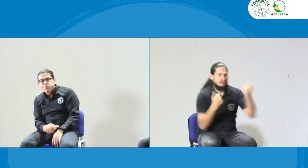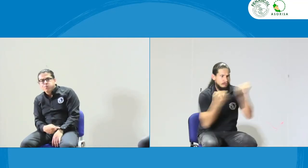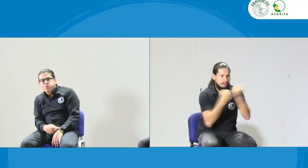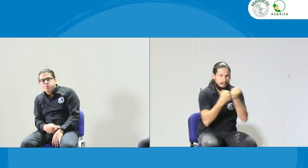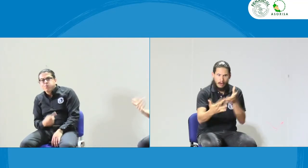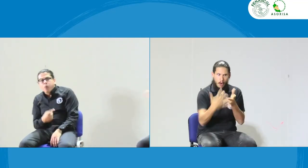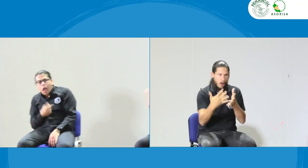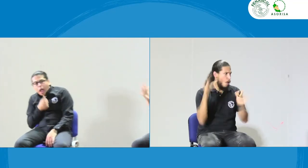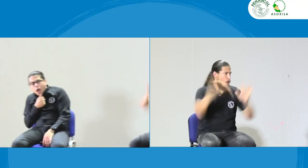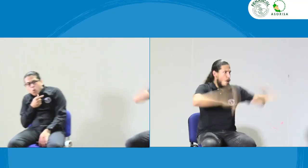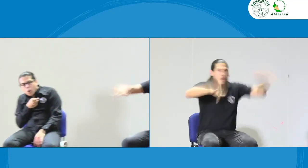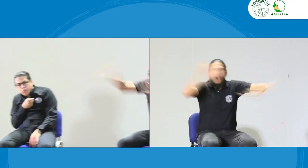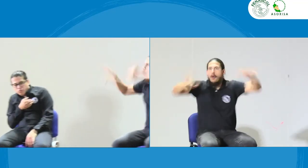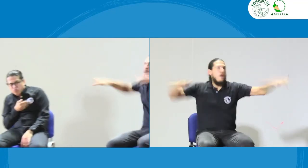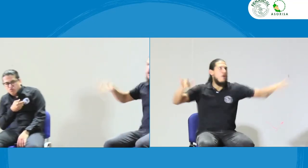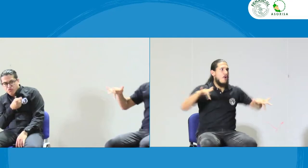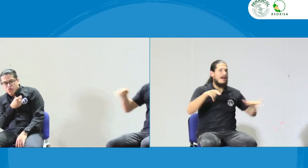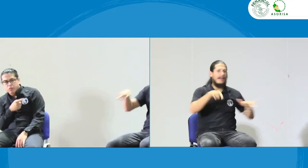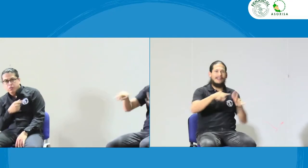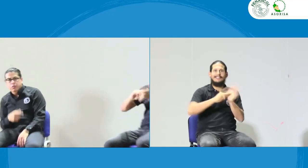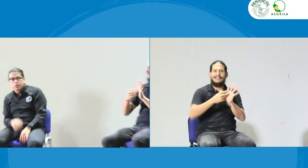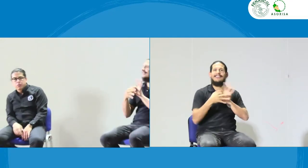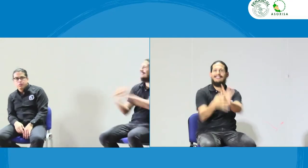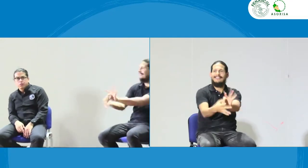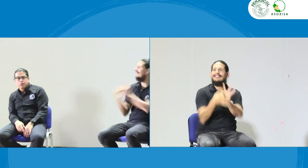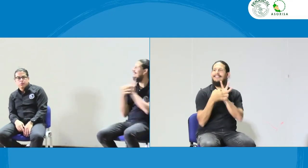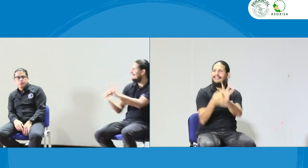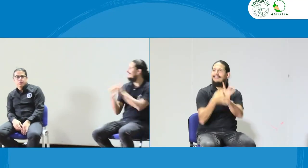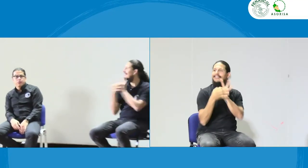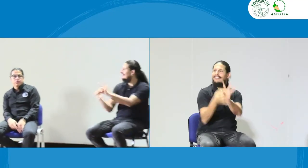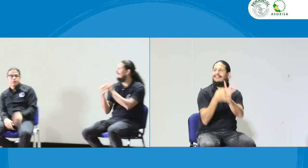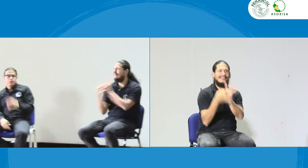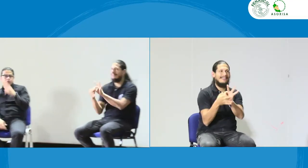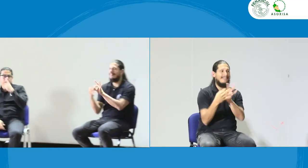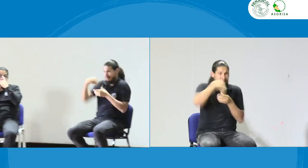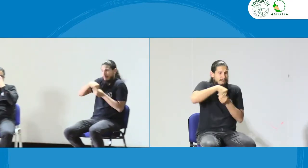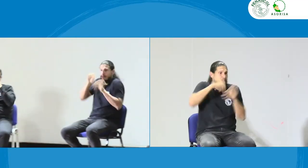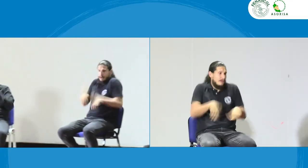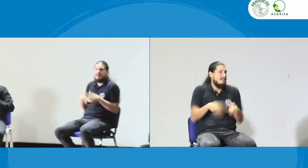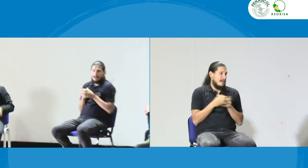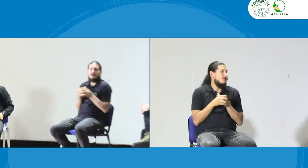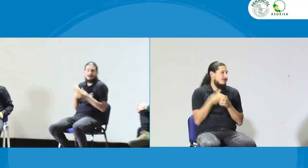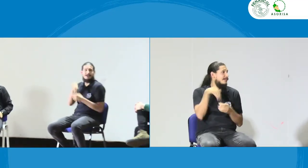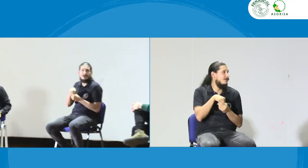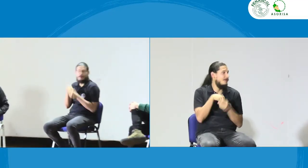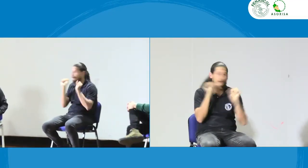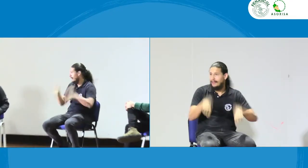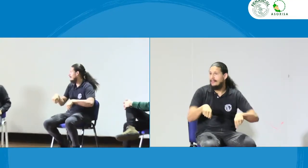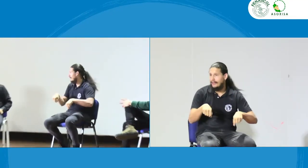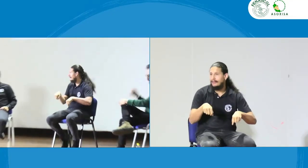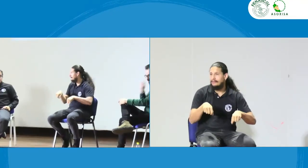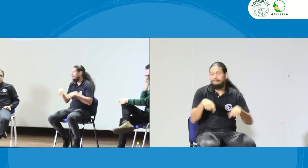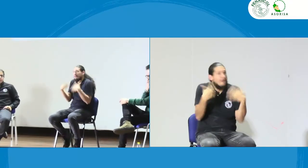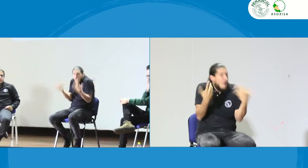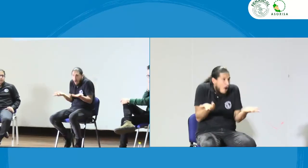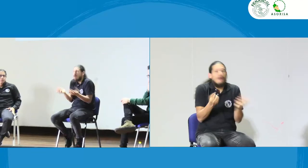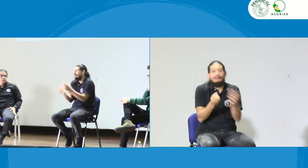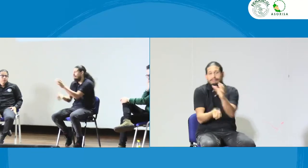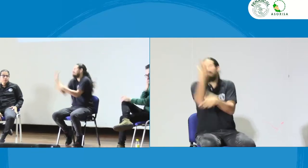de interpretación en las diferentes entidades entonces empezamos a hacer esos apoyos hacer ese trabajo articulado y eso se puede hacer claro